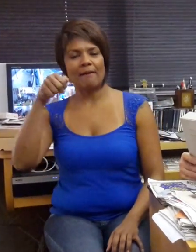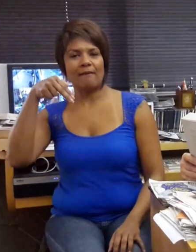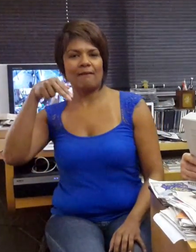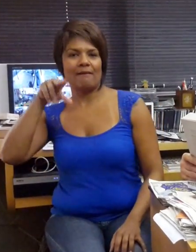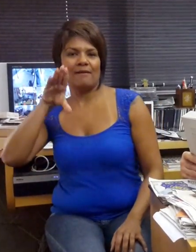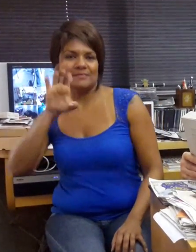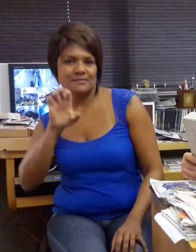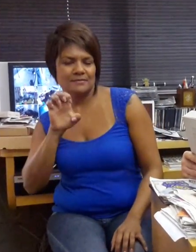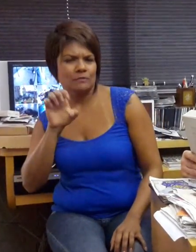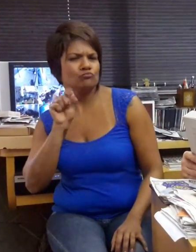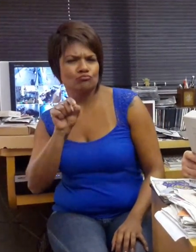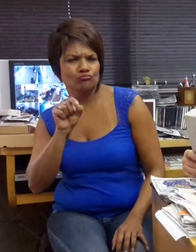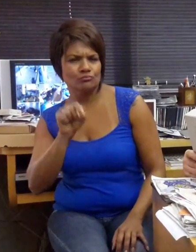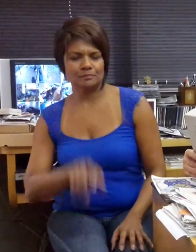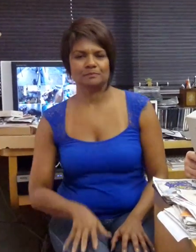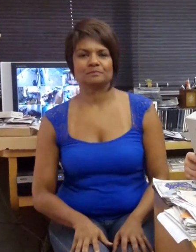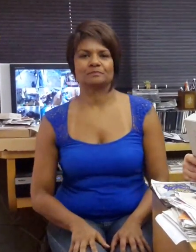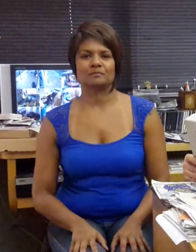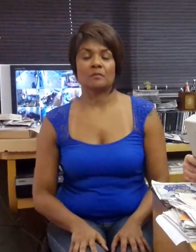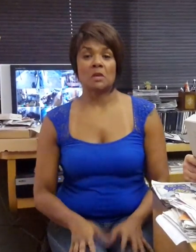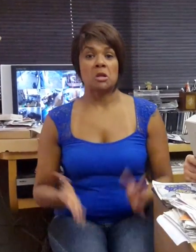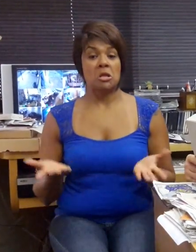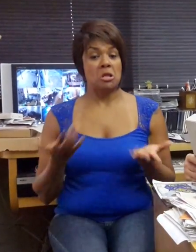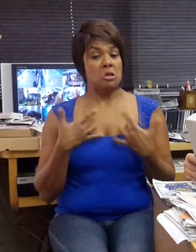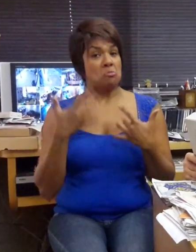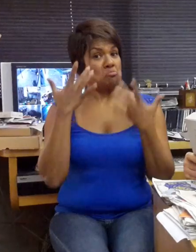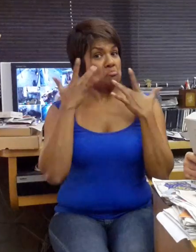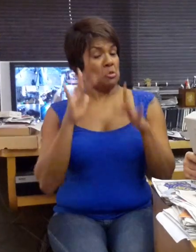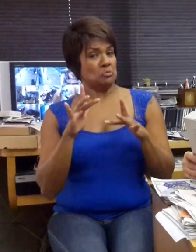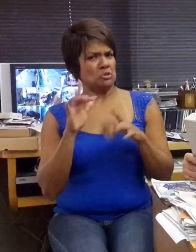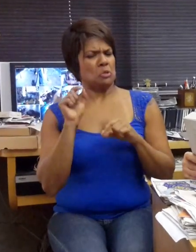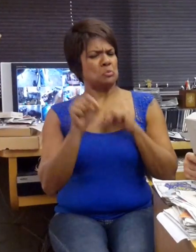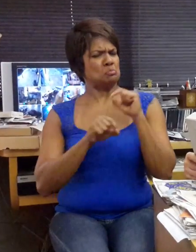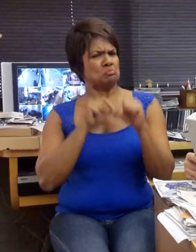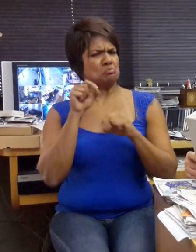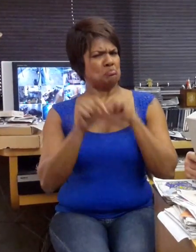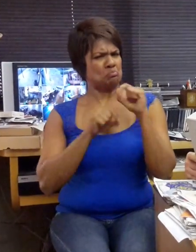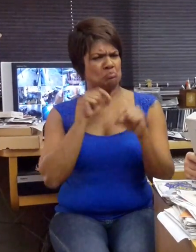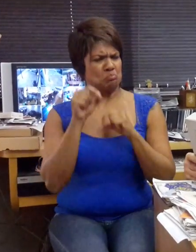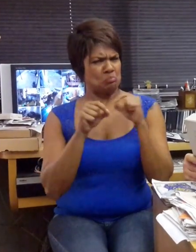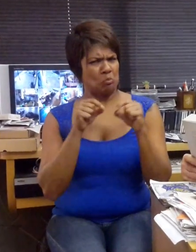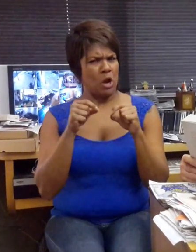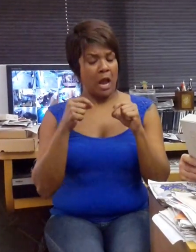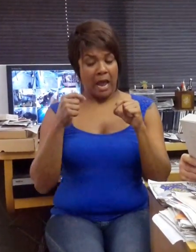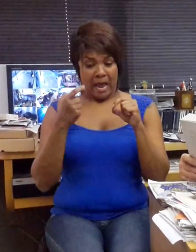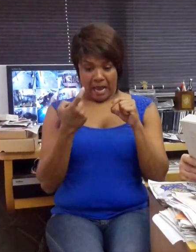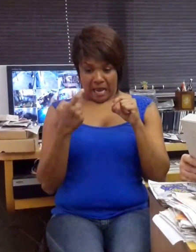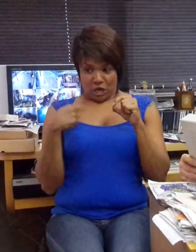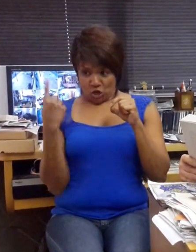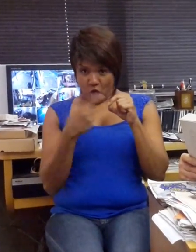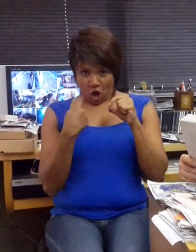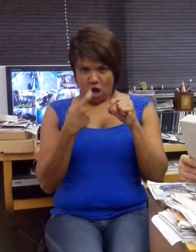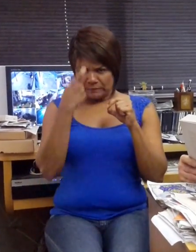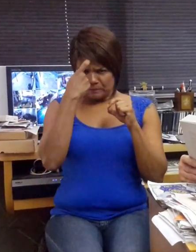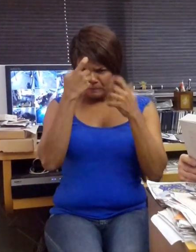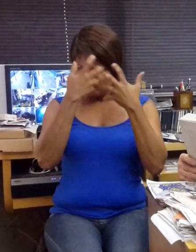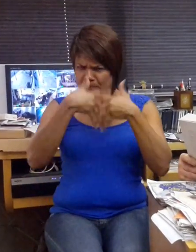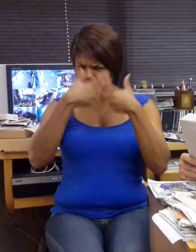Por não sei qual boa razão, nosso cérebro tem registrado que certas feições